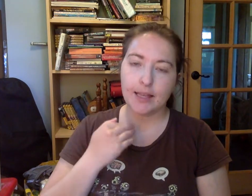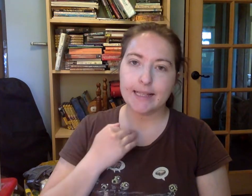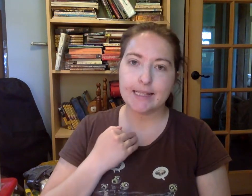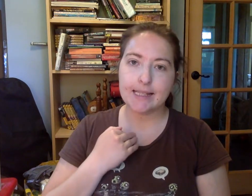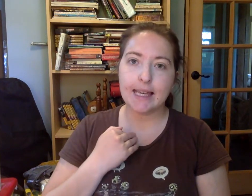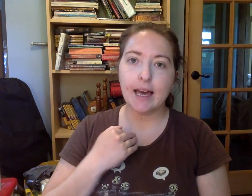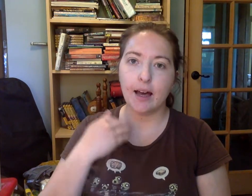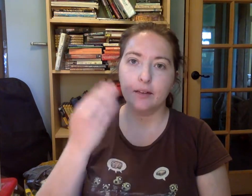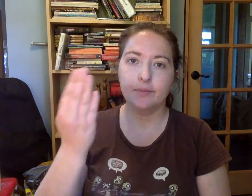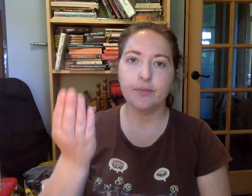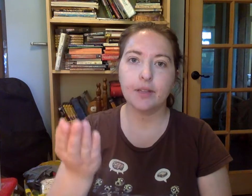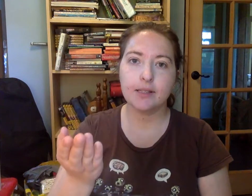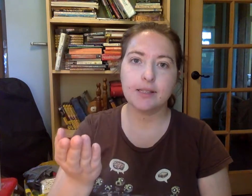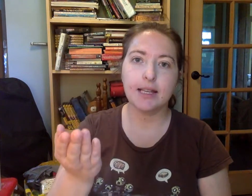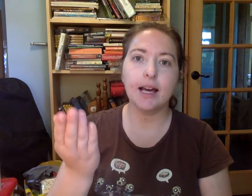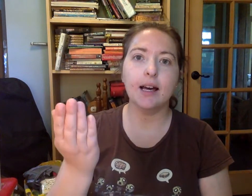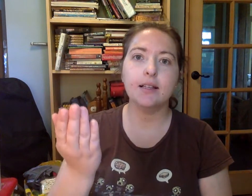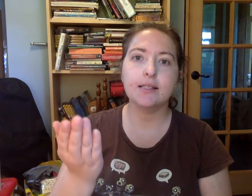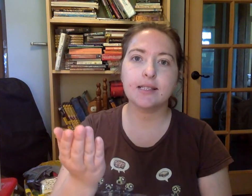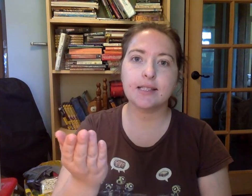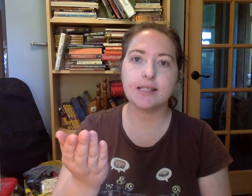Siga. Siga. ss.